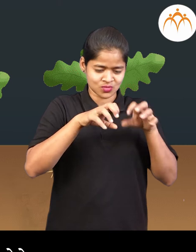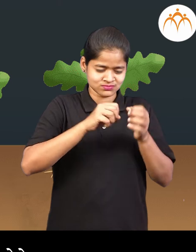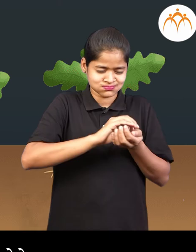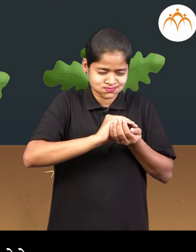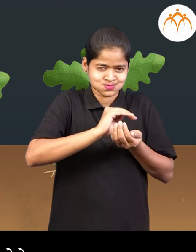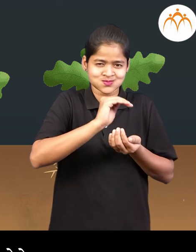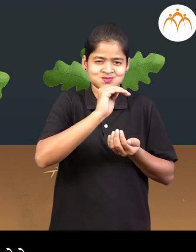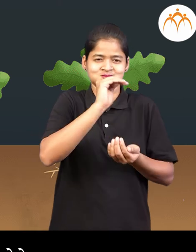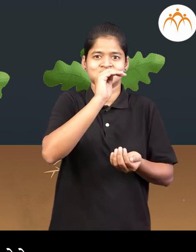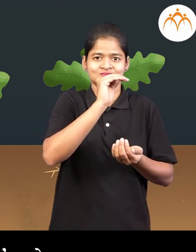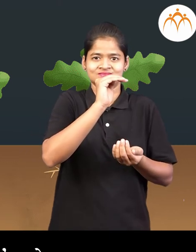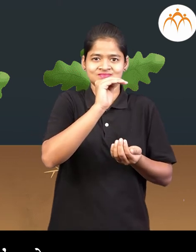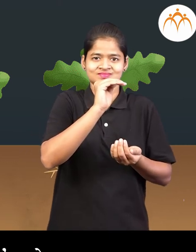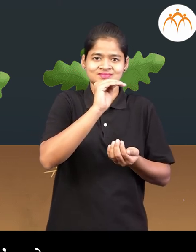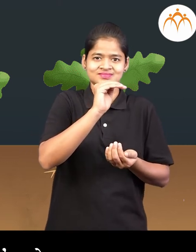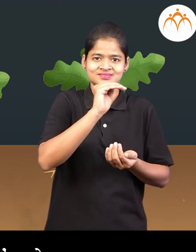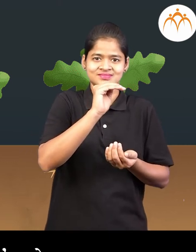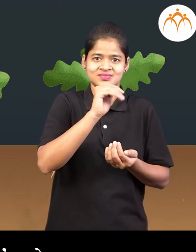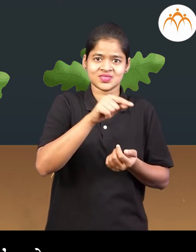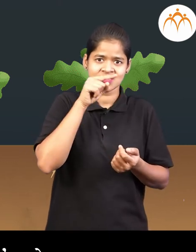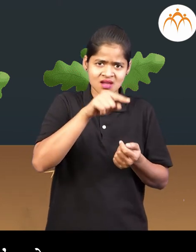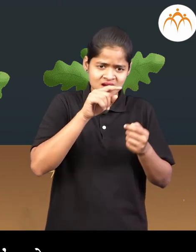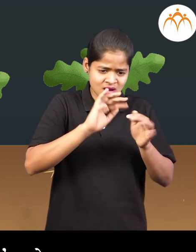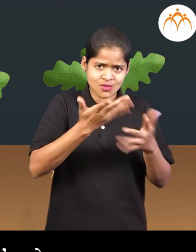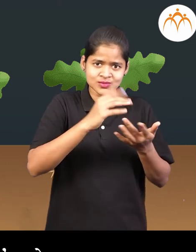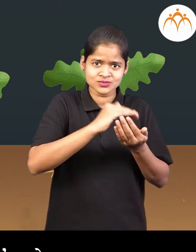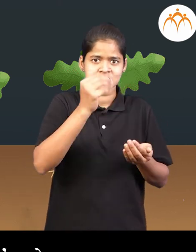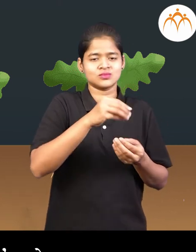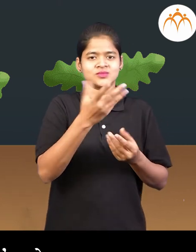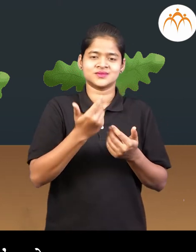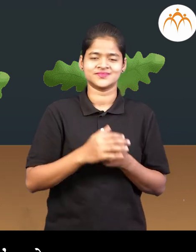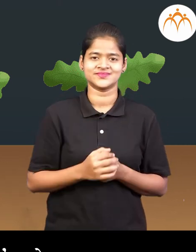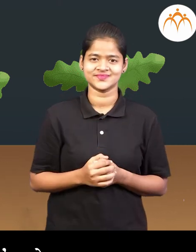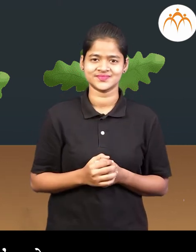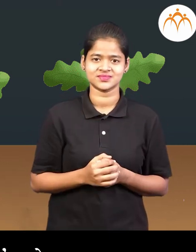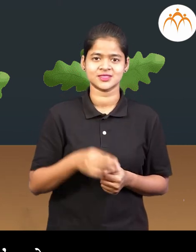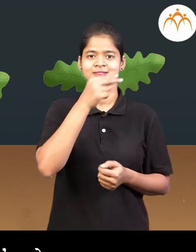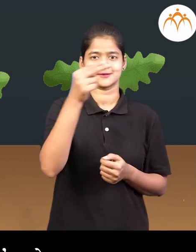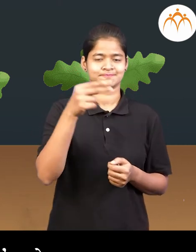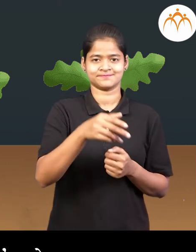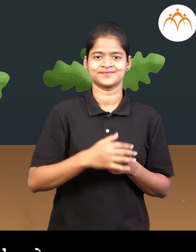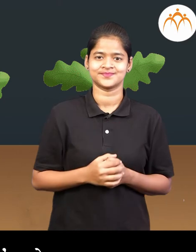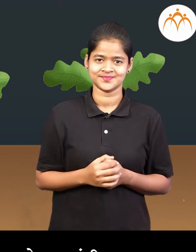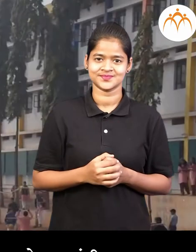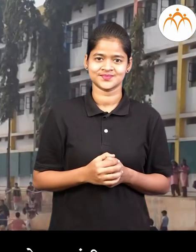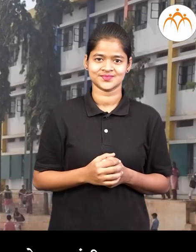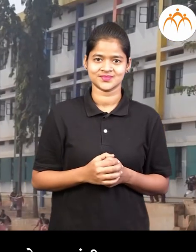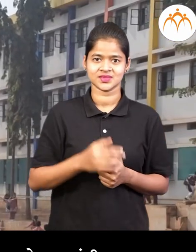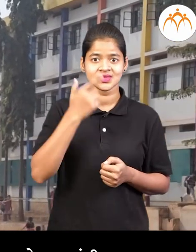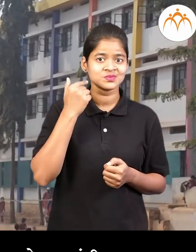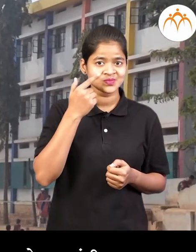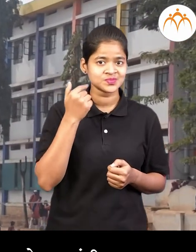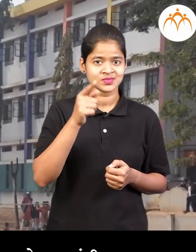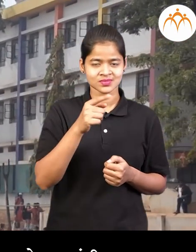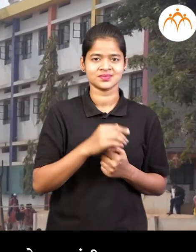पसुन रोब तयार होते मनुन कोम्ब फुट्टन्याला बिजांकुरण असे मन्ताद प्रतिकला